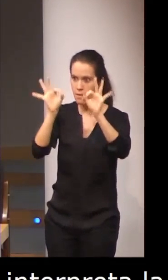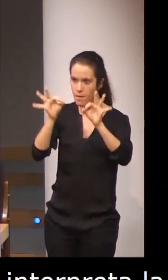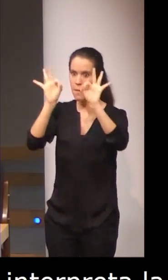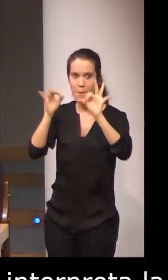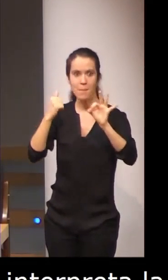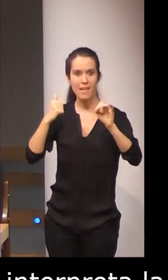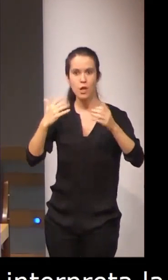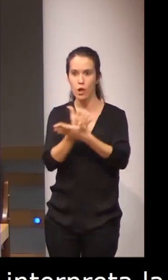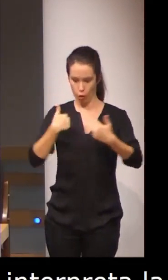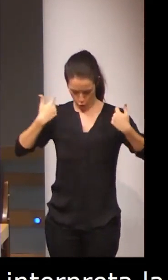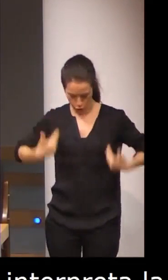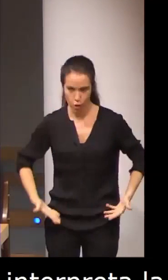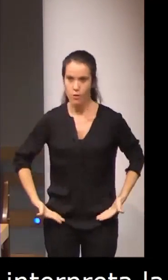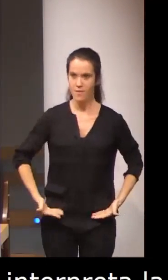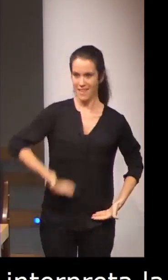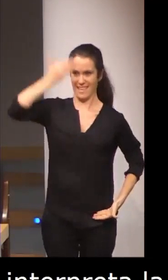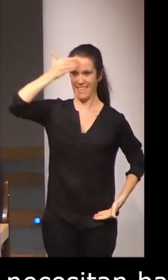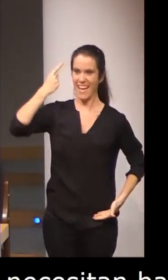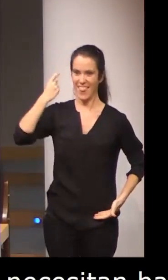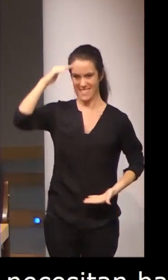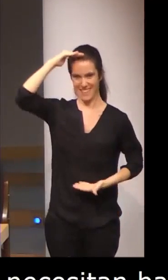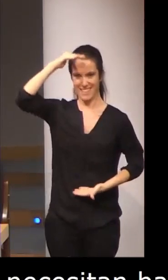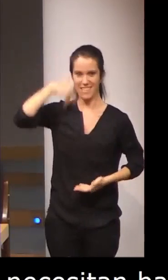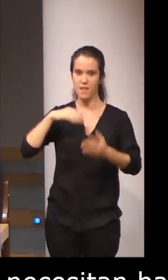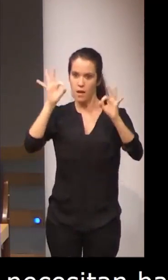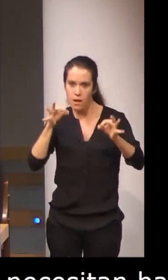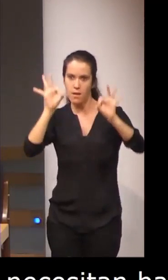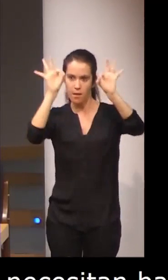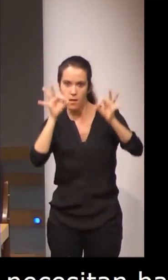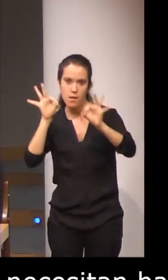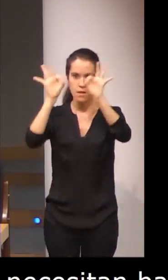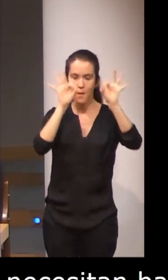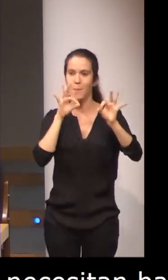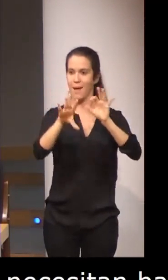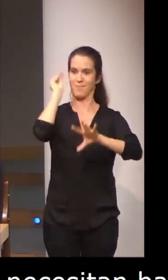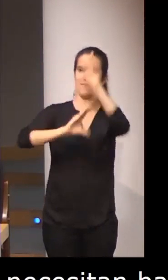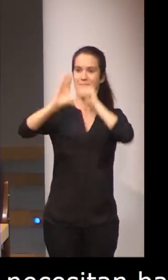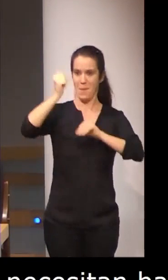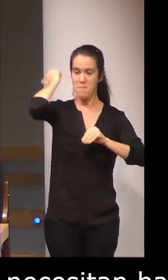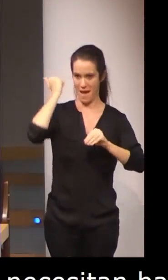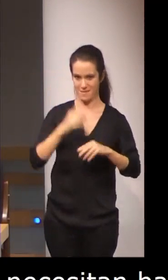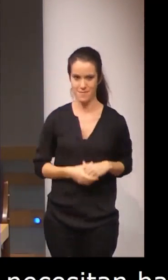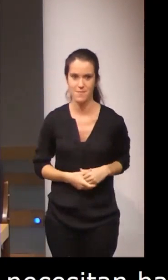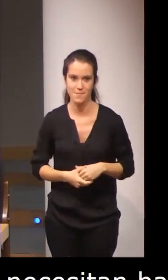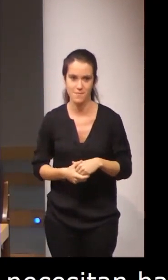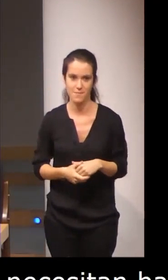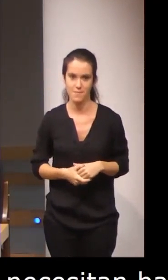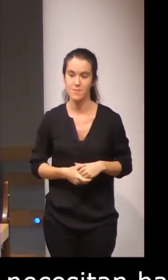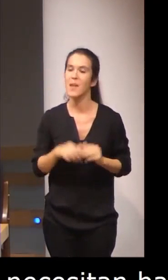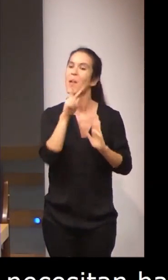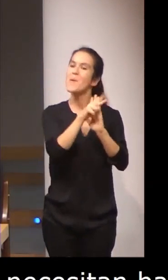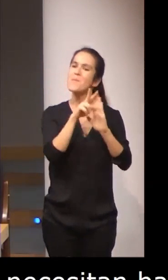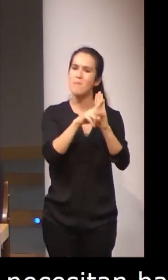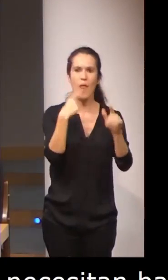hacen más desviaciones hacia el cuerpo. Eso no ocurre en bimodal.